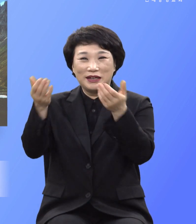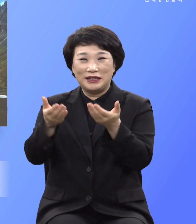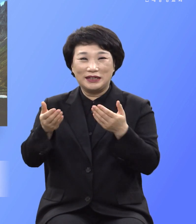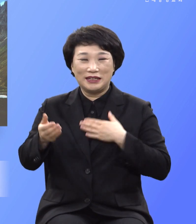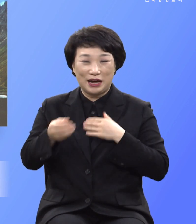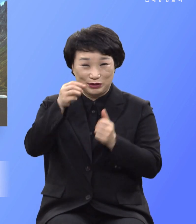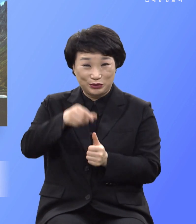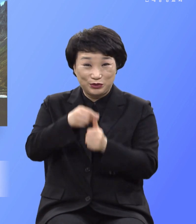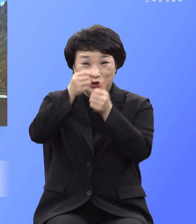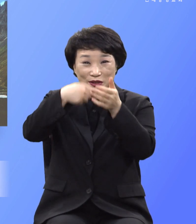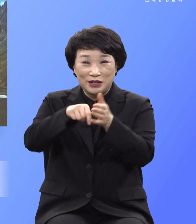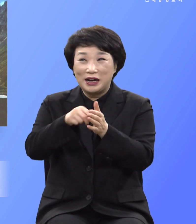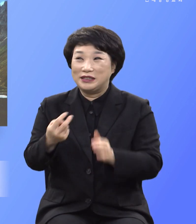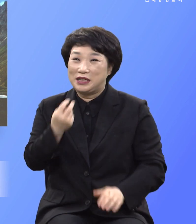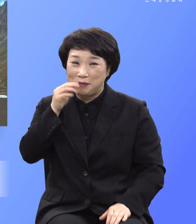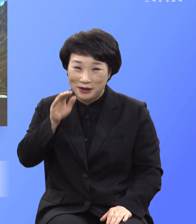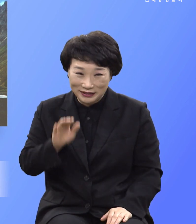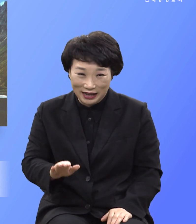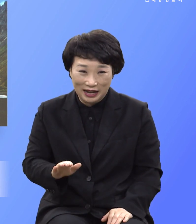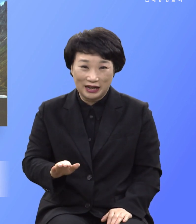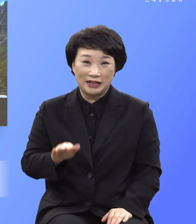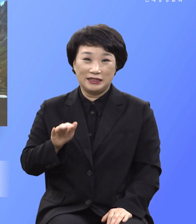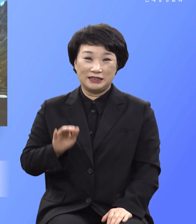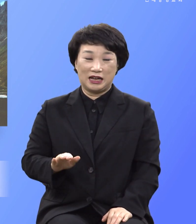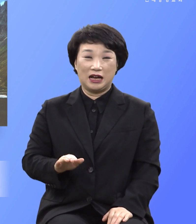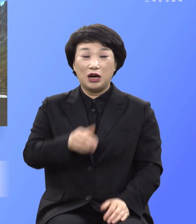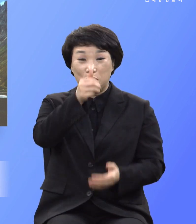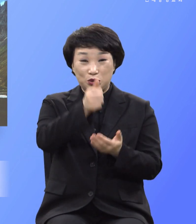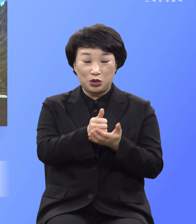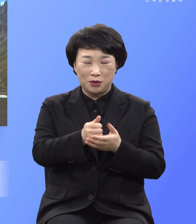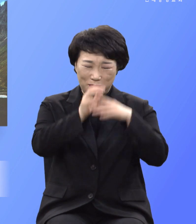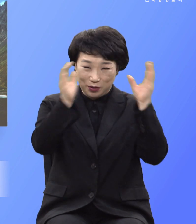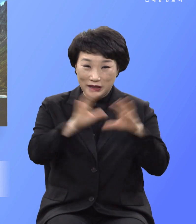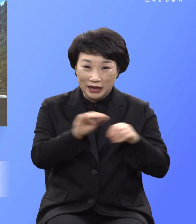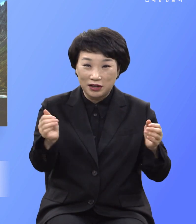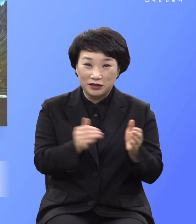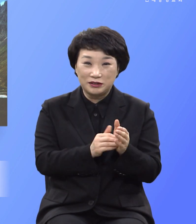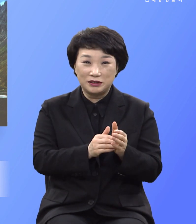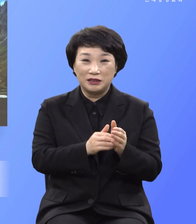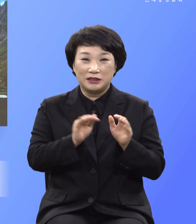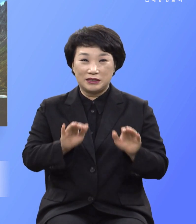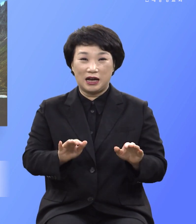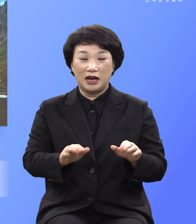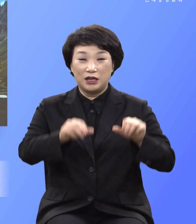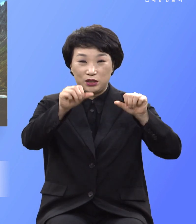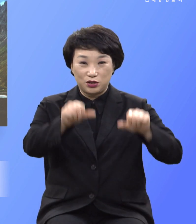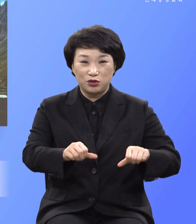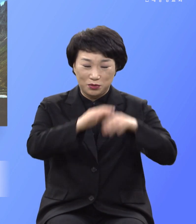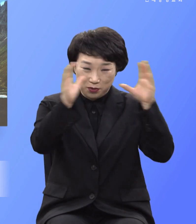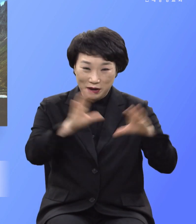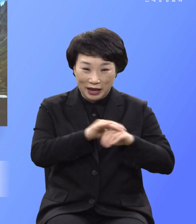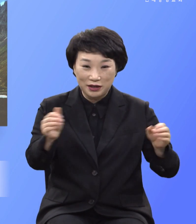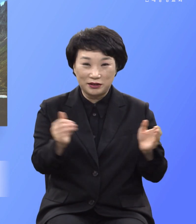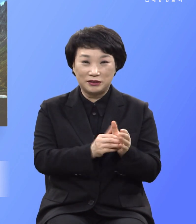살리신 생명이요 죄를 파괴시켜버리고 교주도 파괴시켜버리고